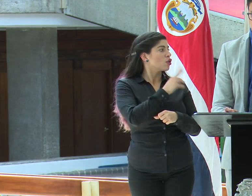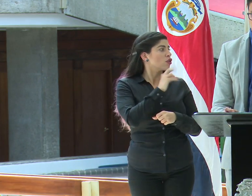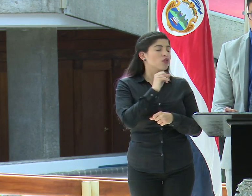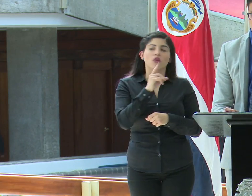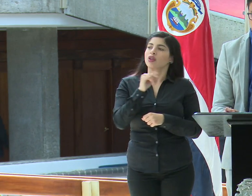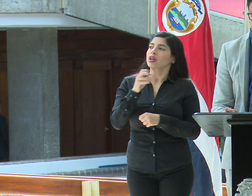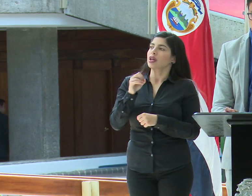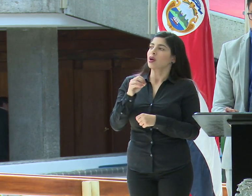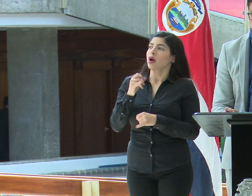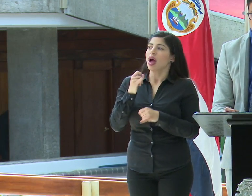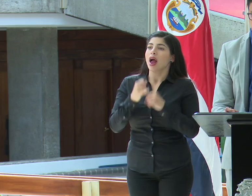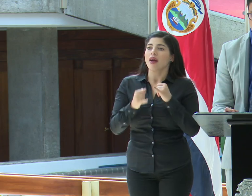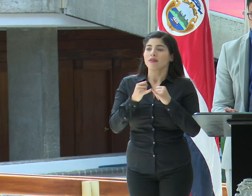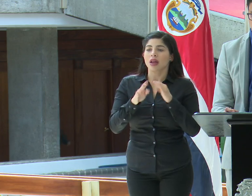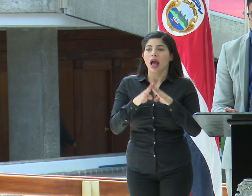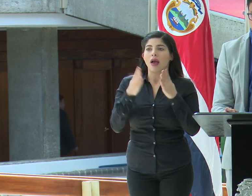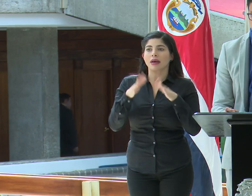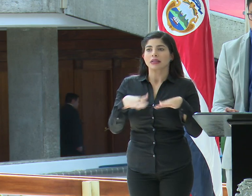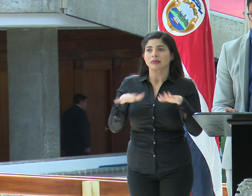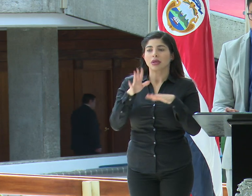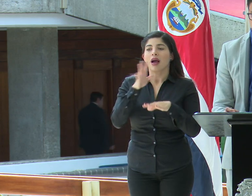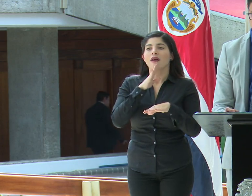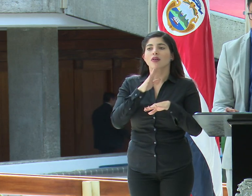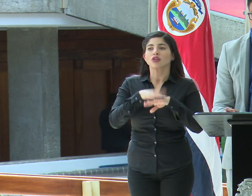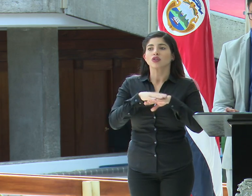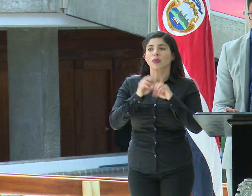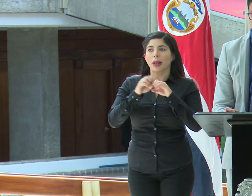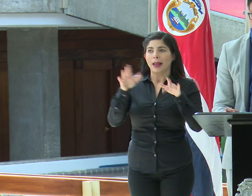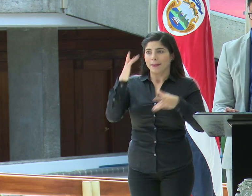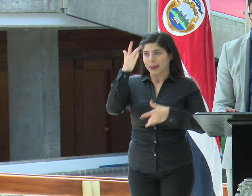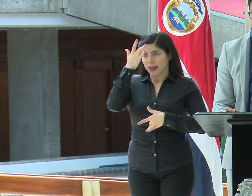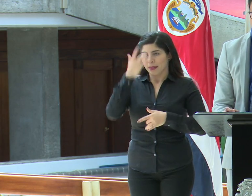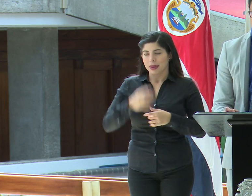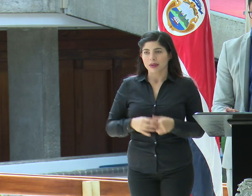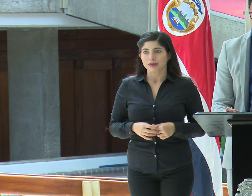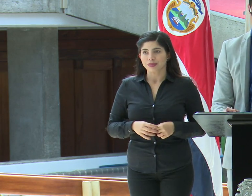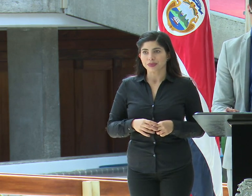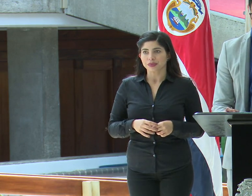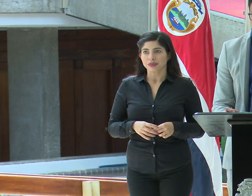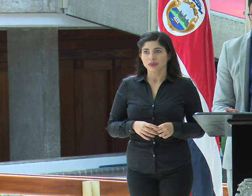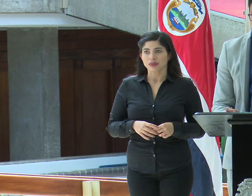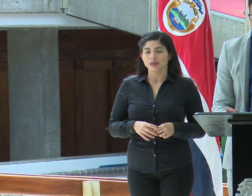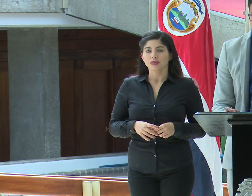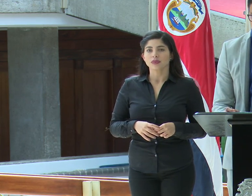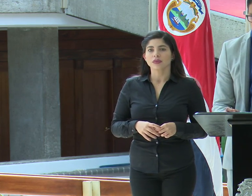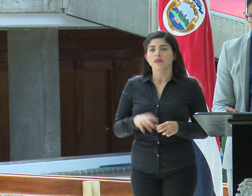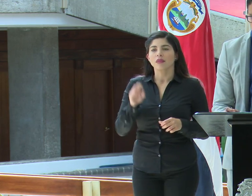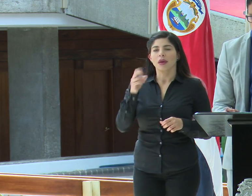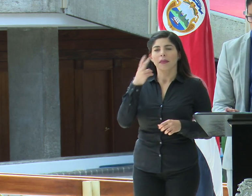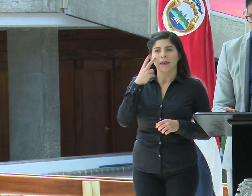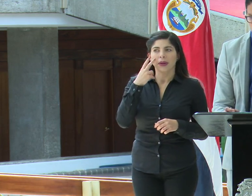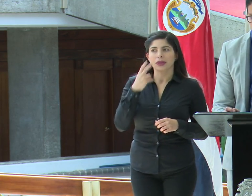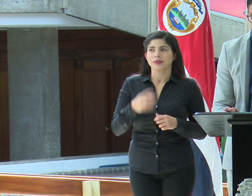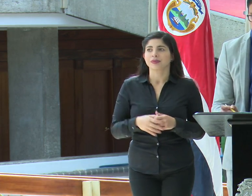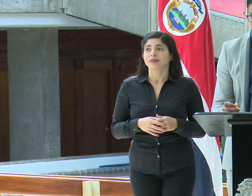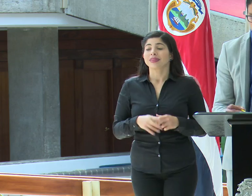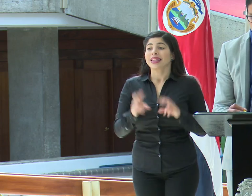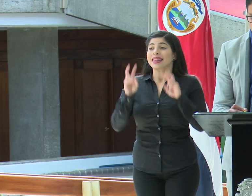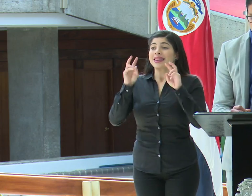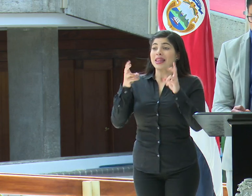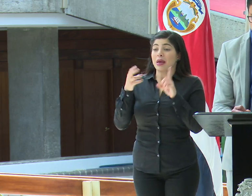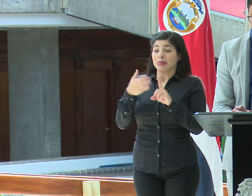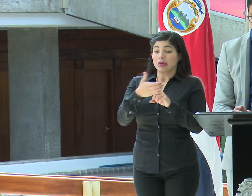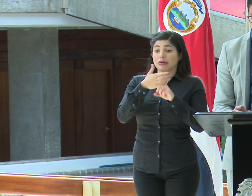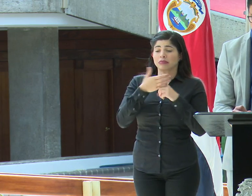habilita el espacio para hablar de nexo epidemiológico. Sí, vamos a ver con lo del tema del